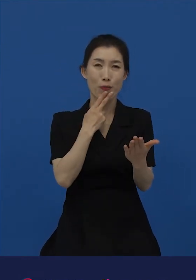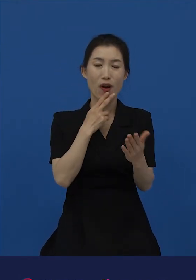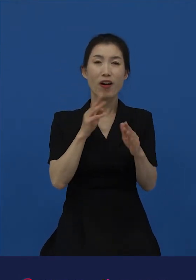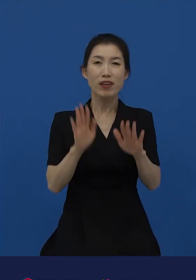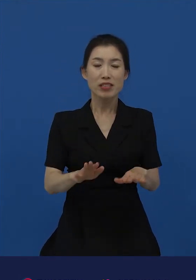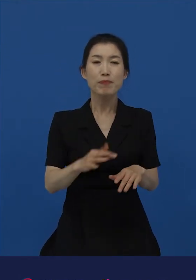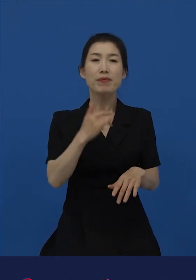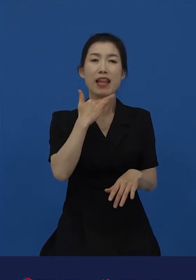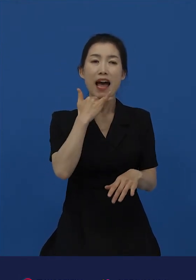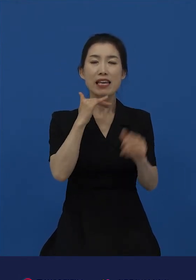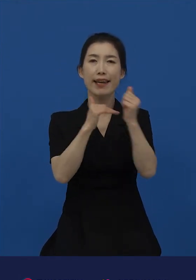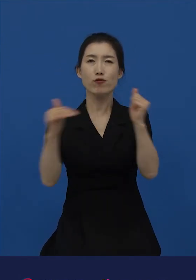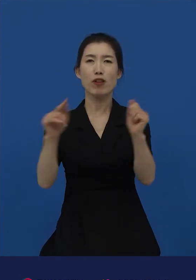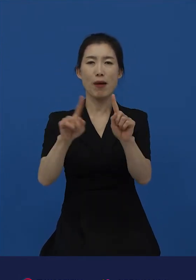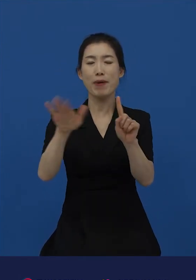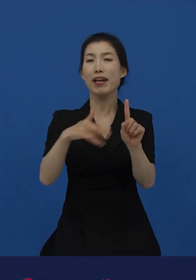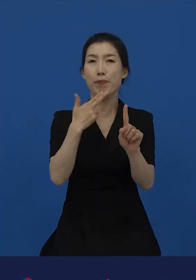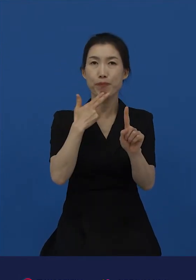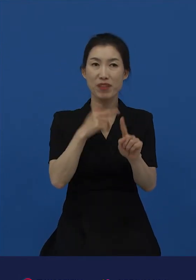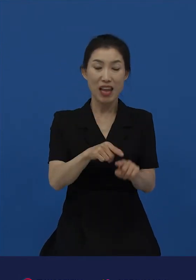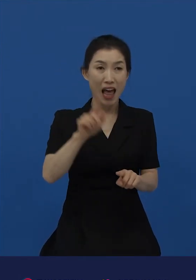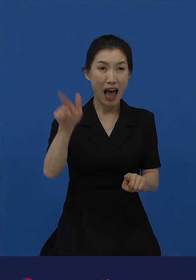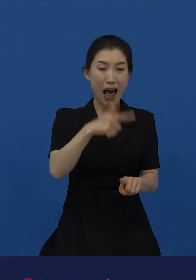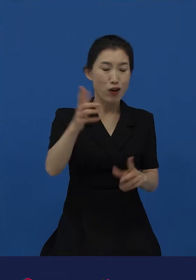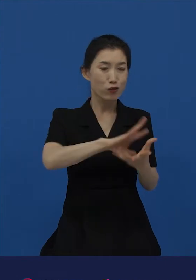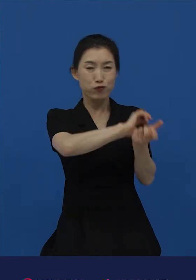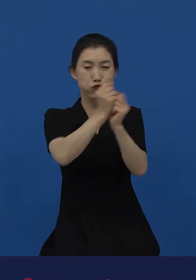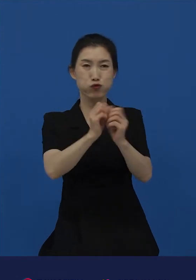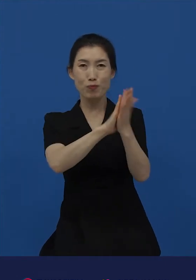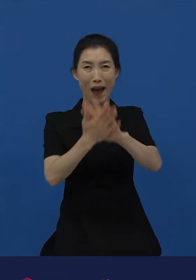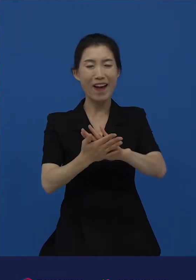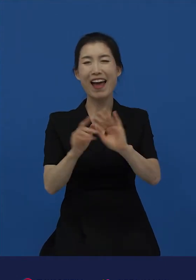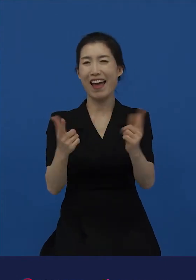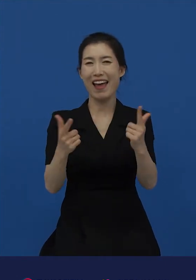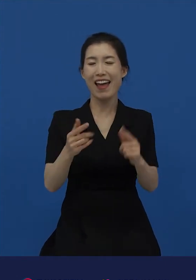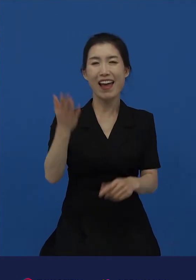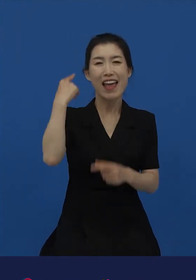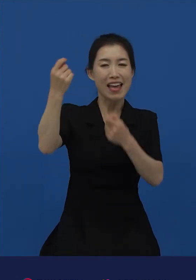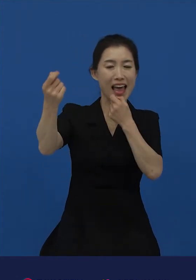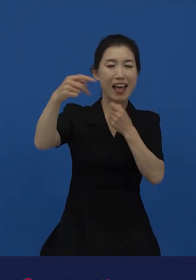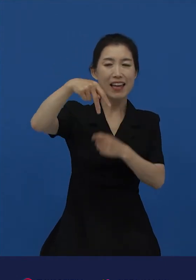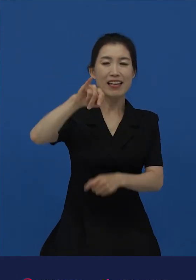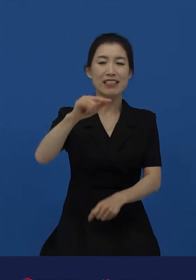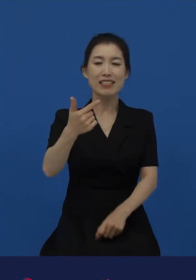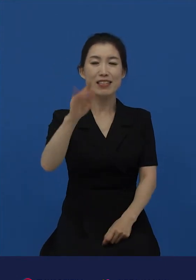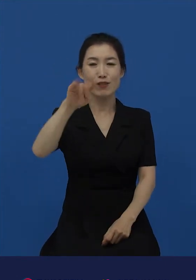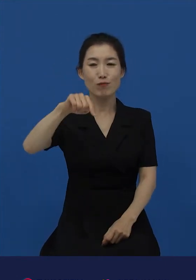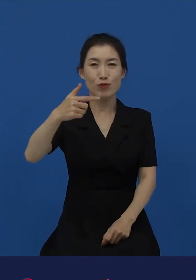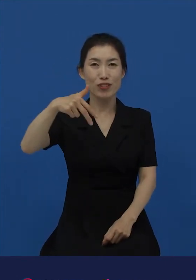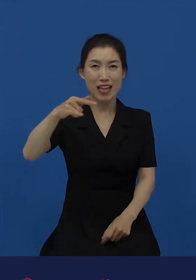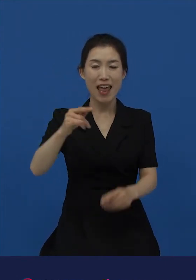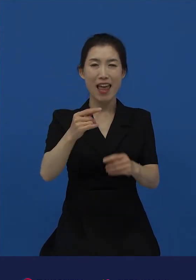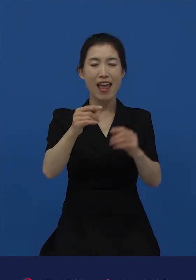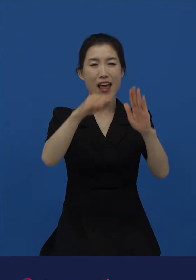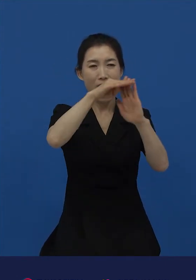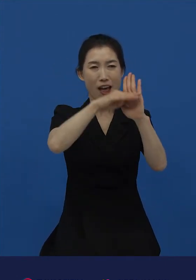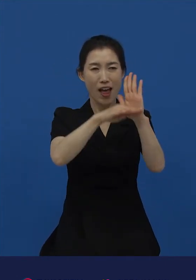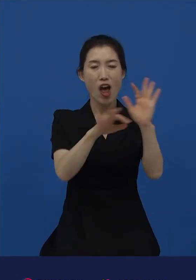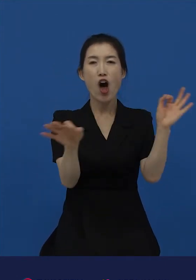그 변화는 하루아침에 이루어지지는 않았습니다. 신분제가 없어지고 난 이후에도 꽤 오랜 시간 동안